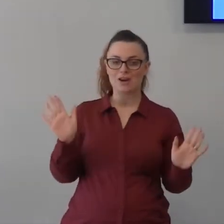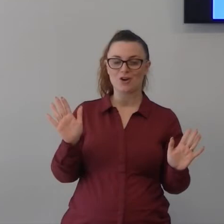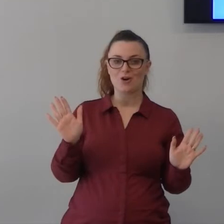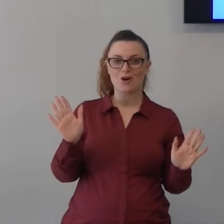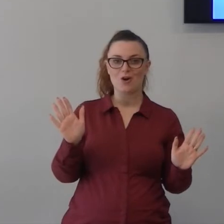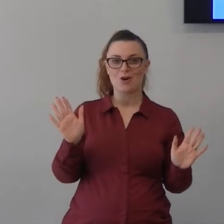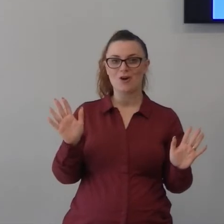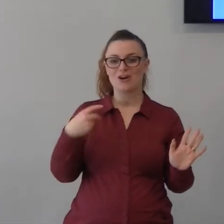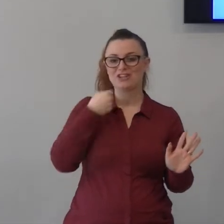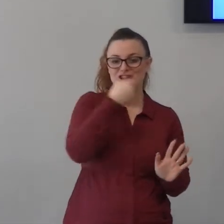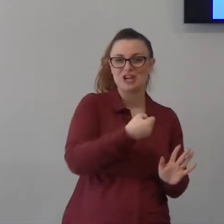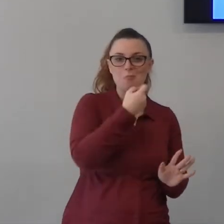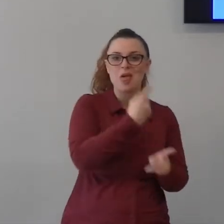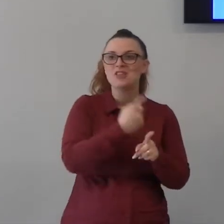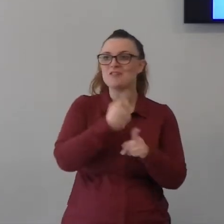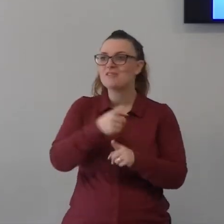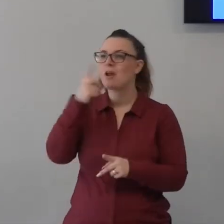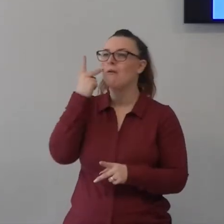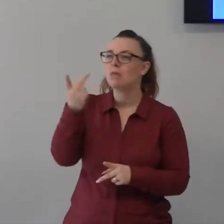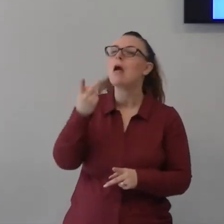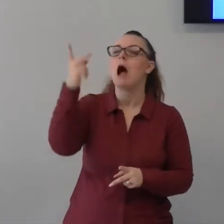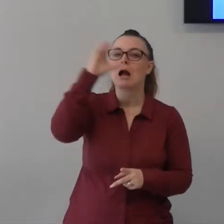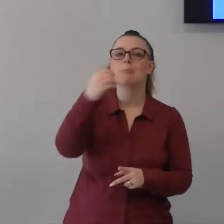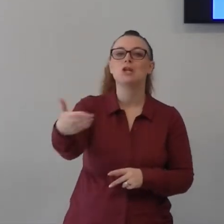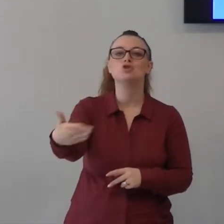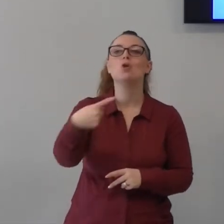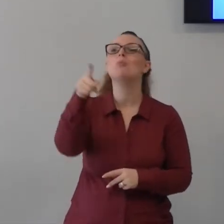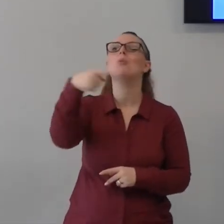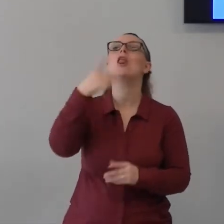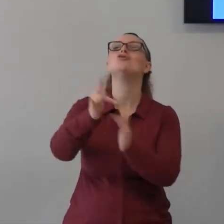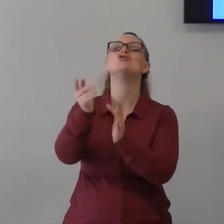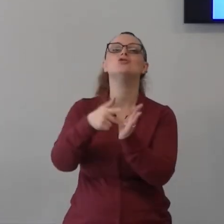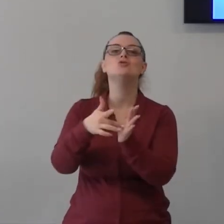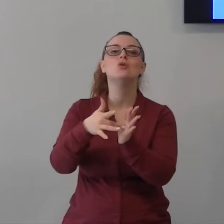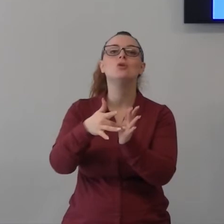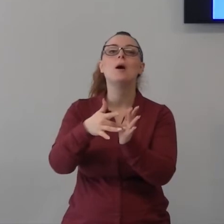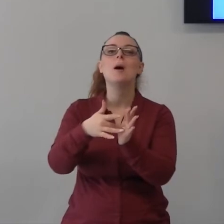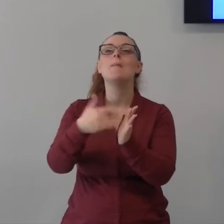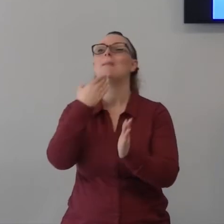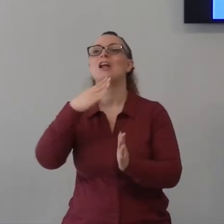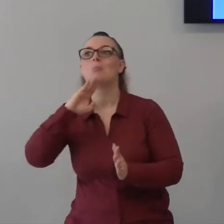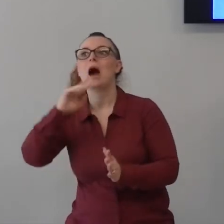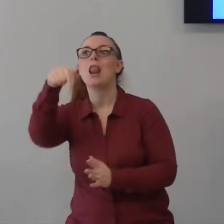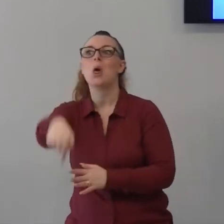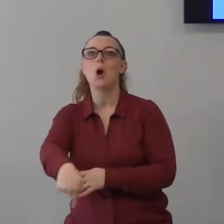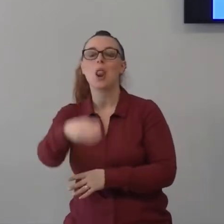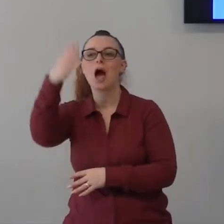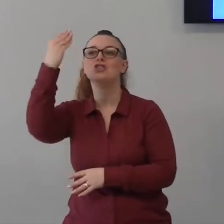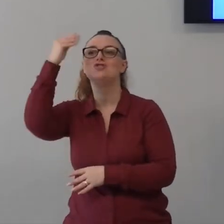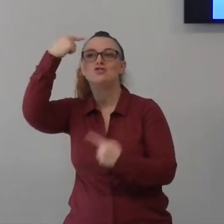Gesù di dire oh è arrivato Gesù invece di dire meno male adesso ci pensa Gesù a